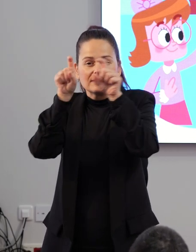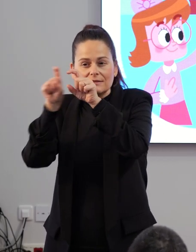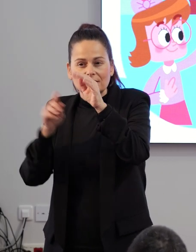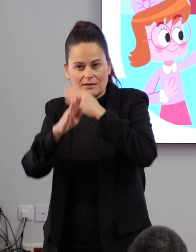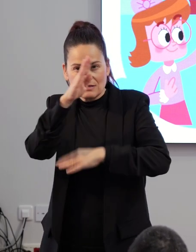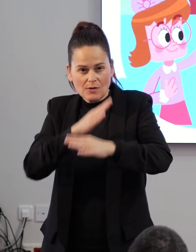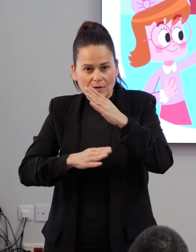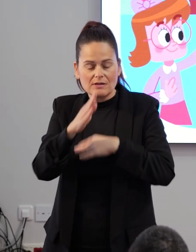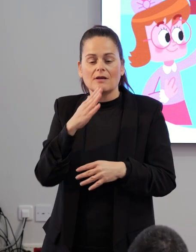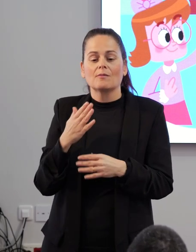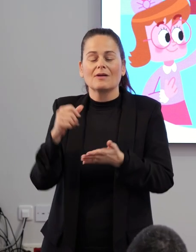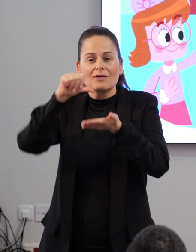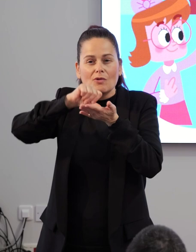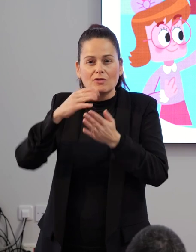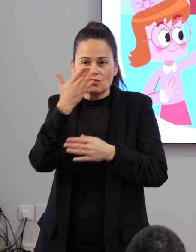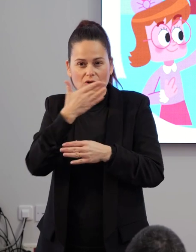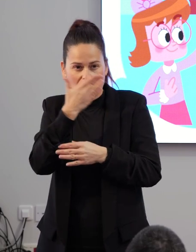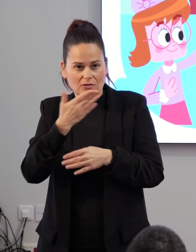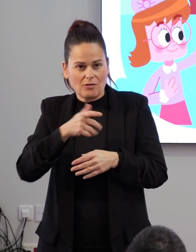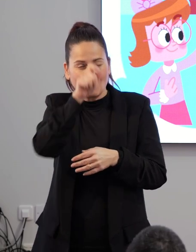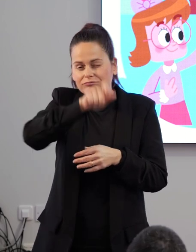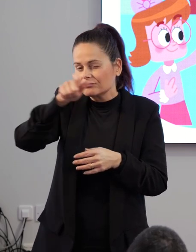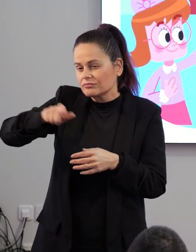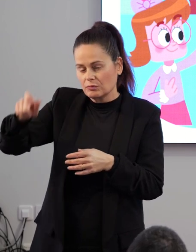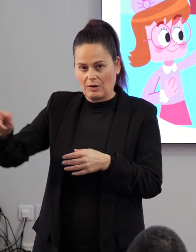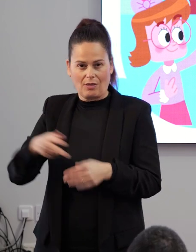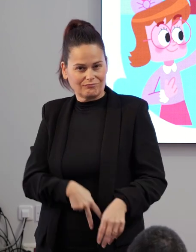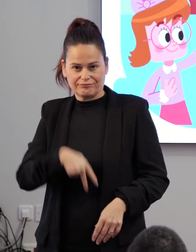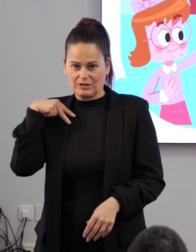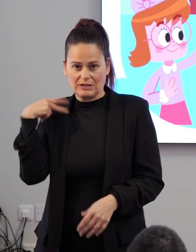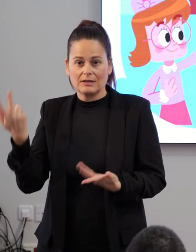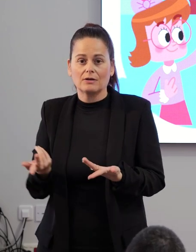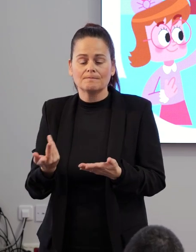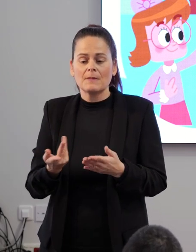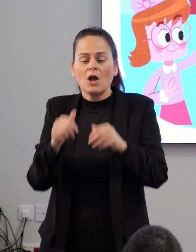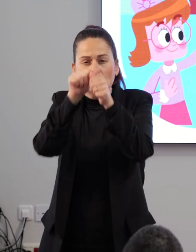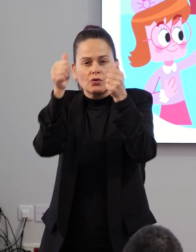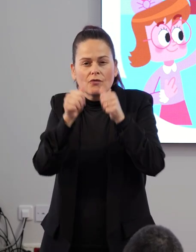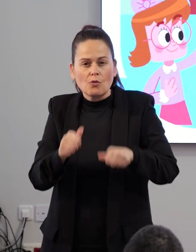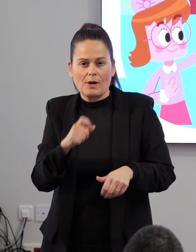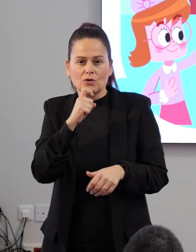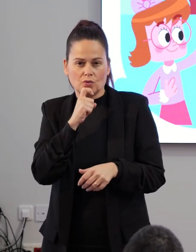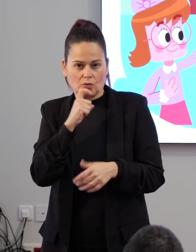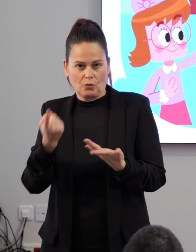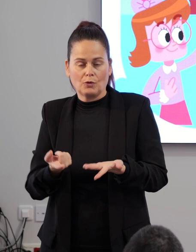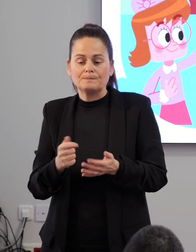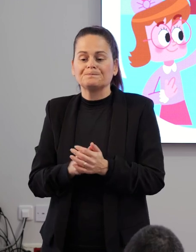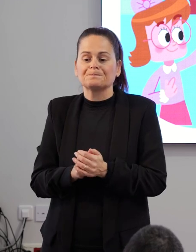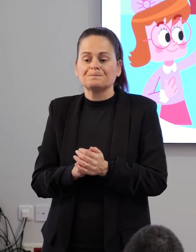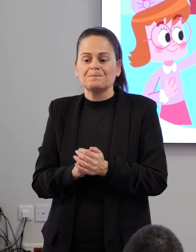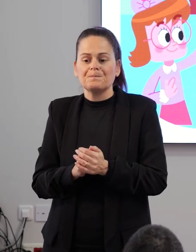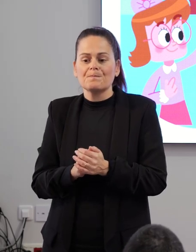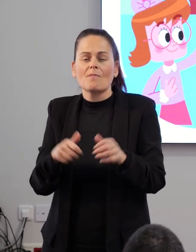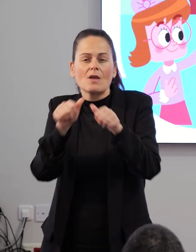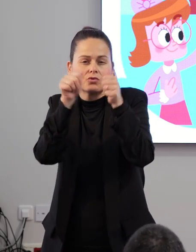educativos y población en general. Un formato que damos a esta programación es,